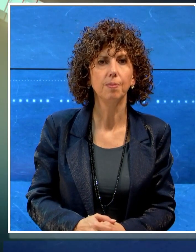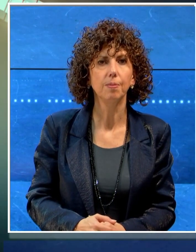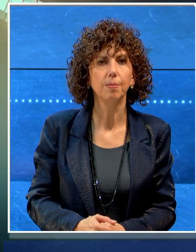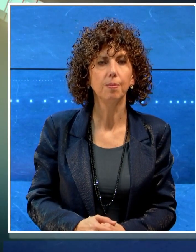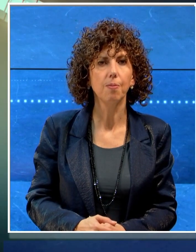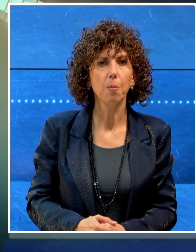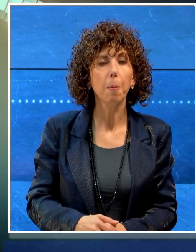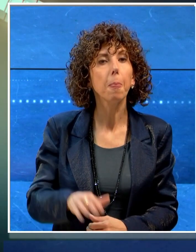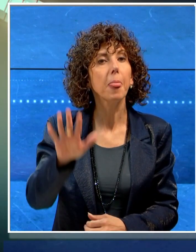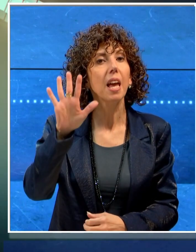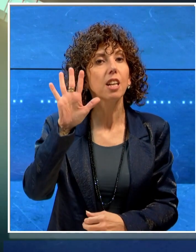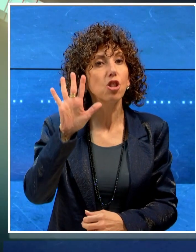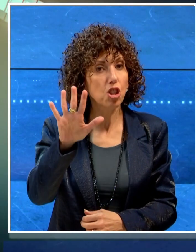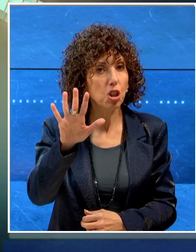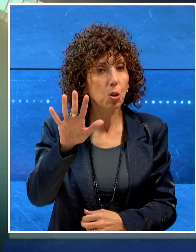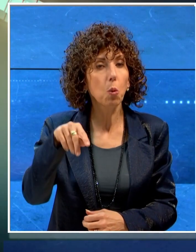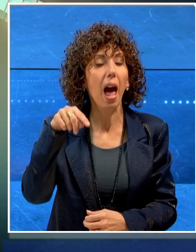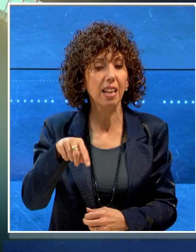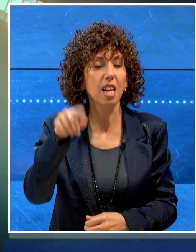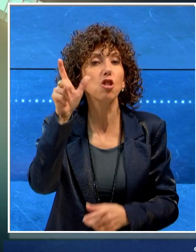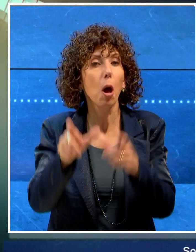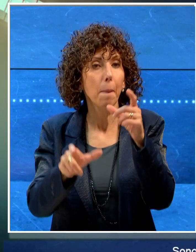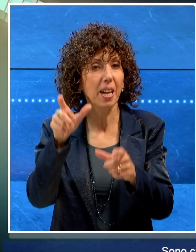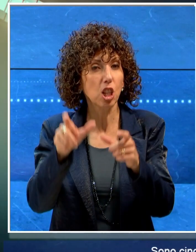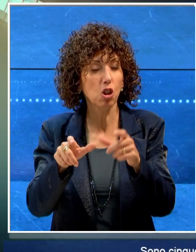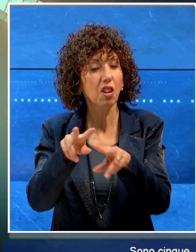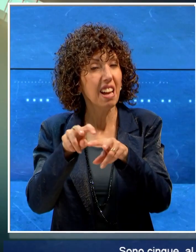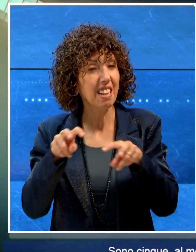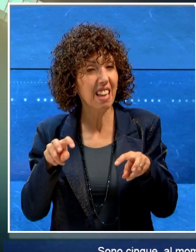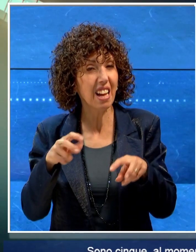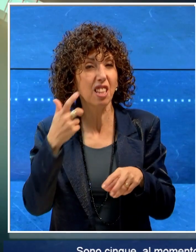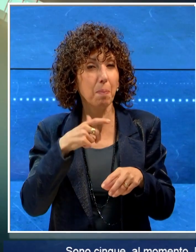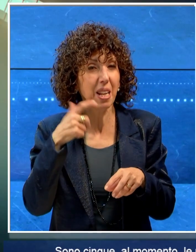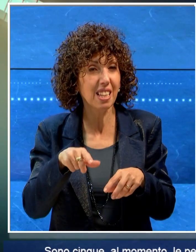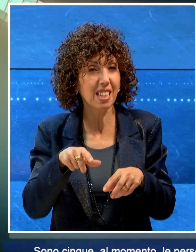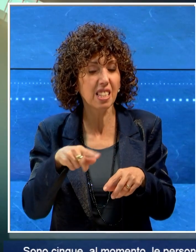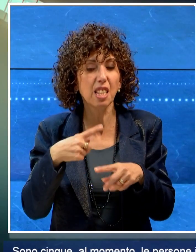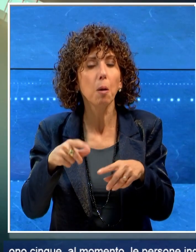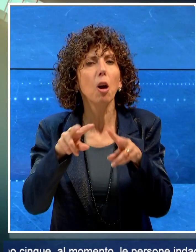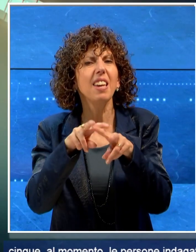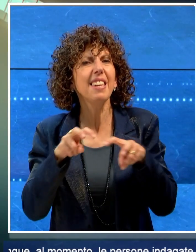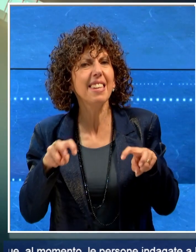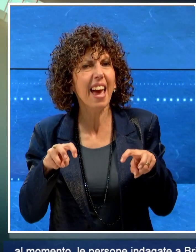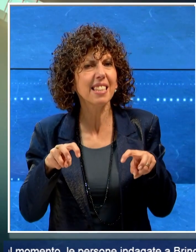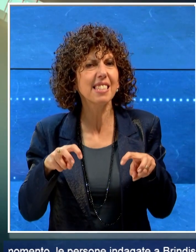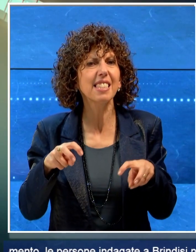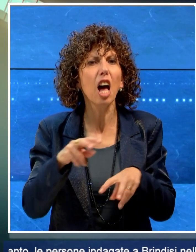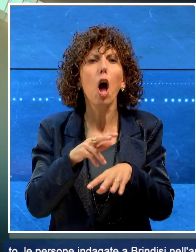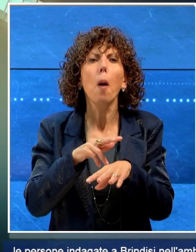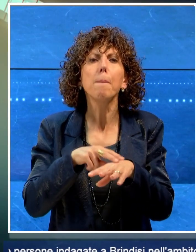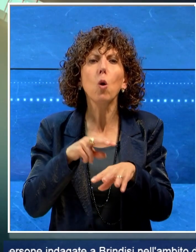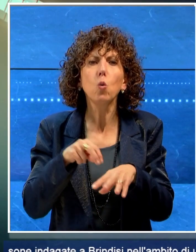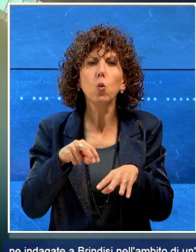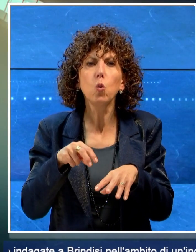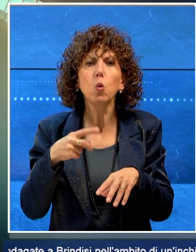Sono 5 al momento le persone indagate a Brindisi nell'ambito di un'inchiesta della Procura su